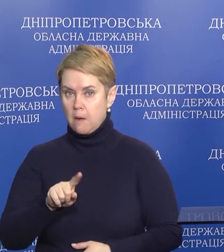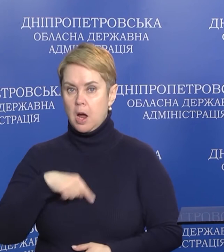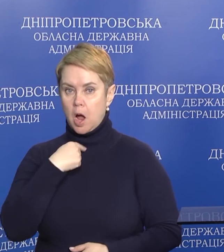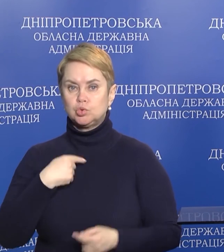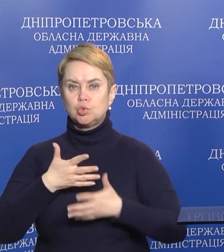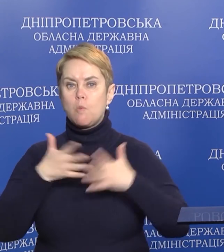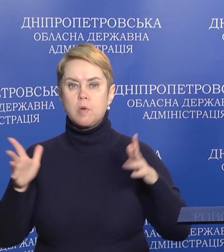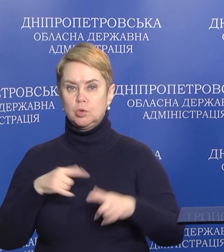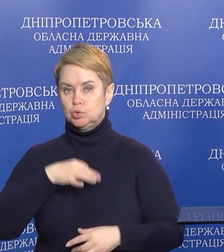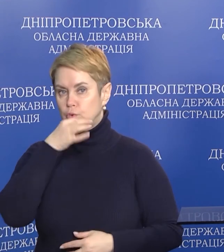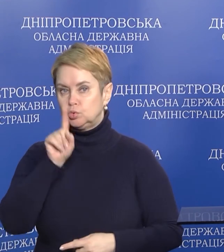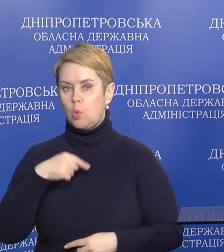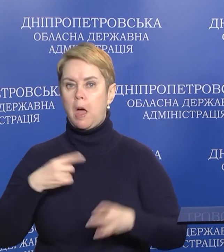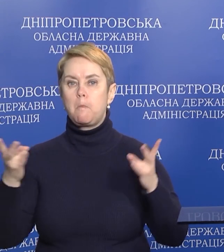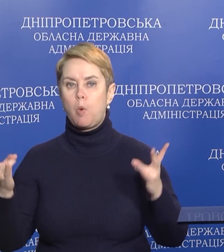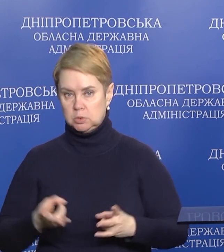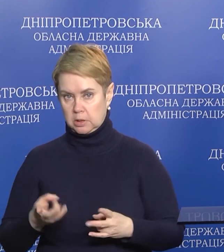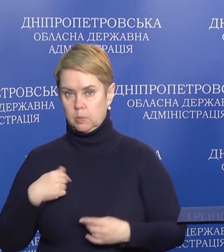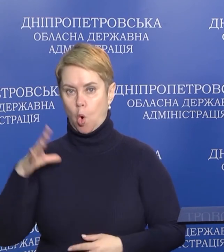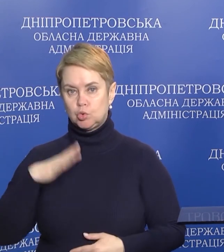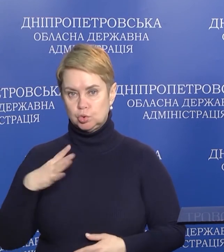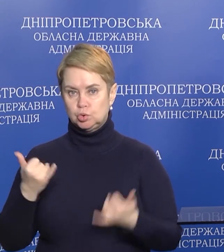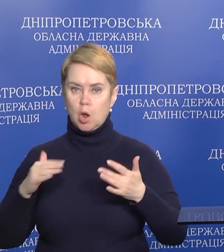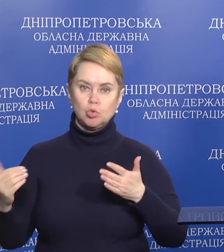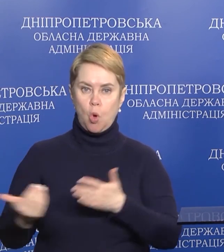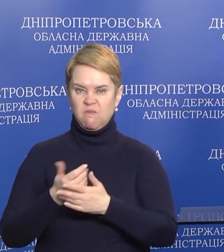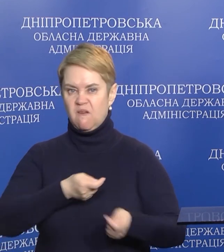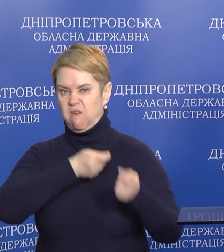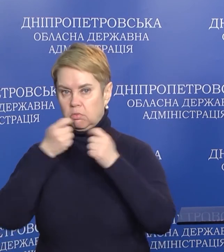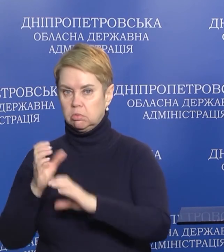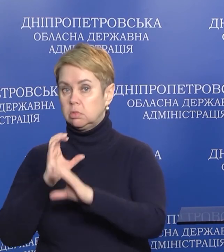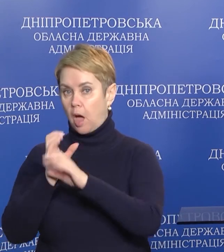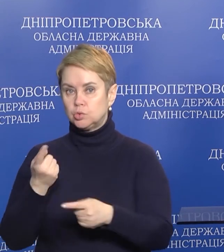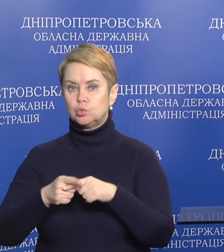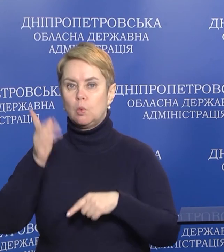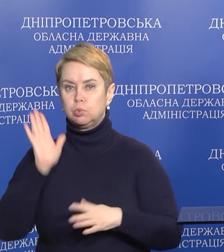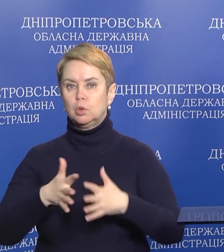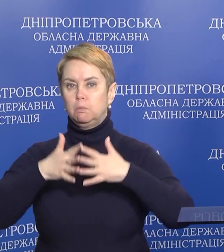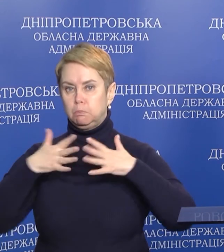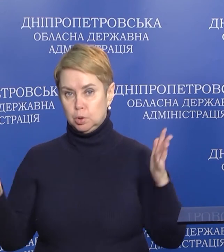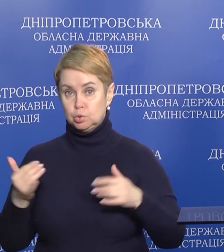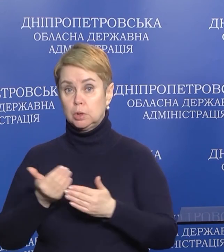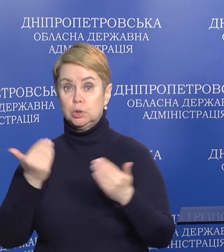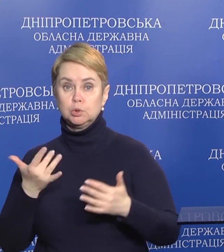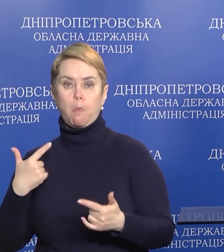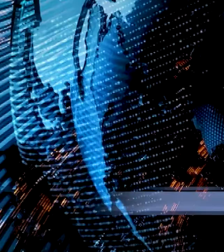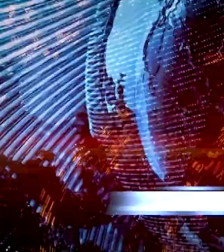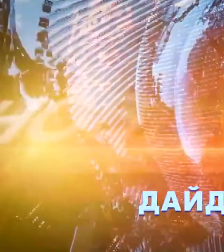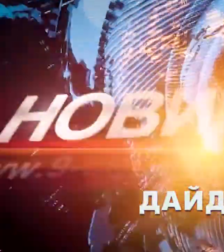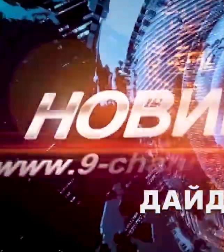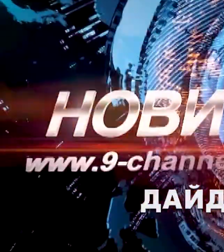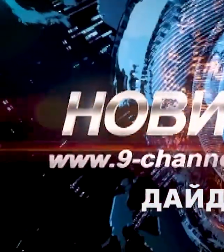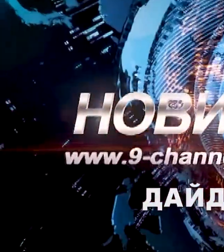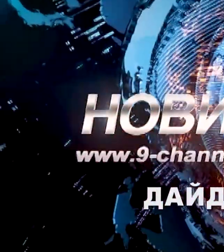що нам найбільш потрібно. І очікуємо зараз новий вантаж, який буде більше, аніж попередній.